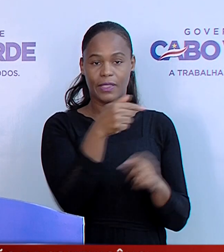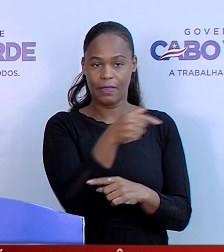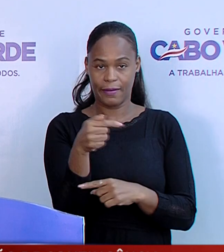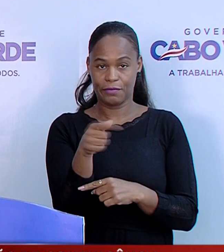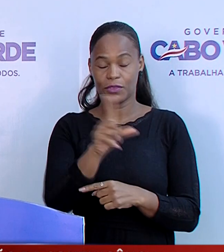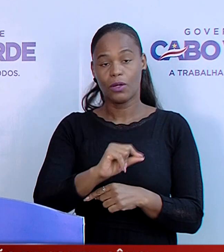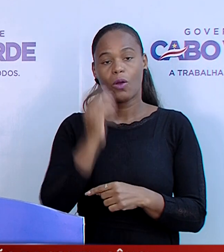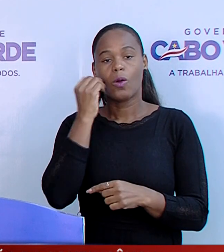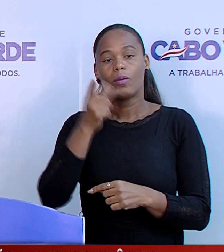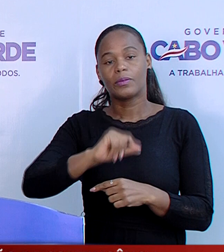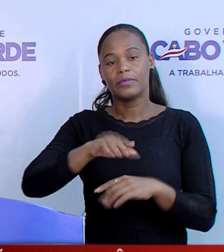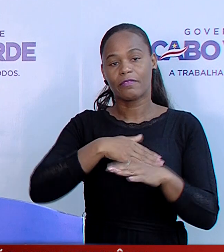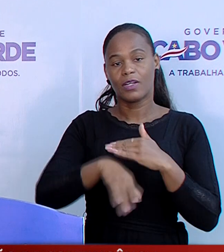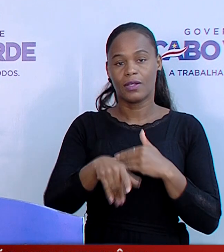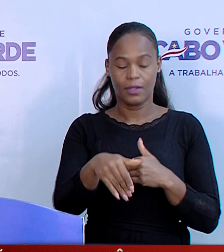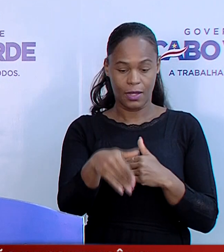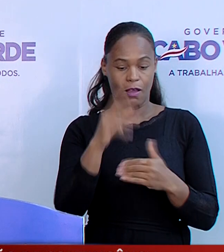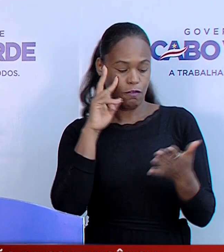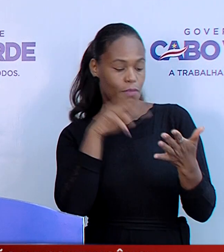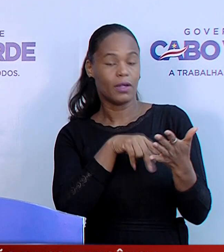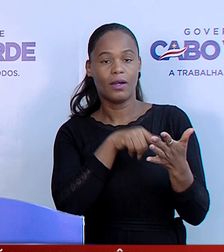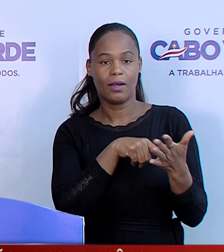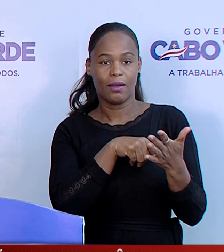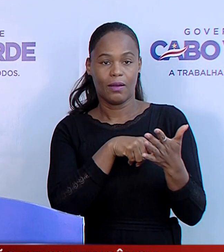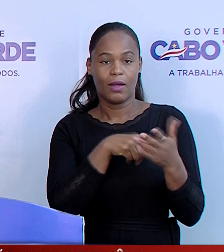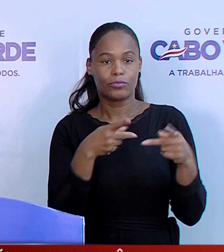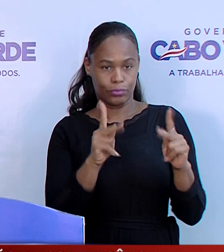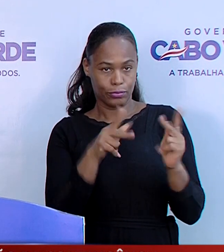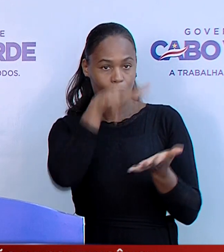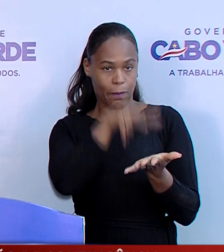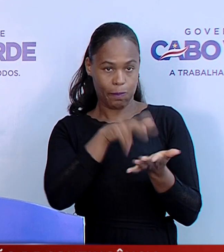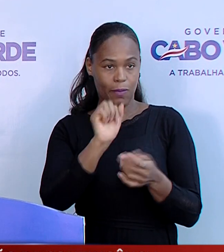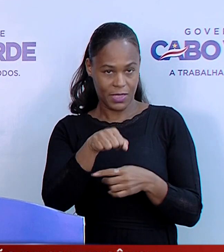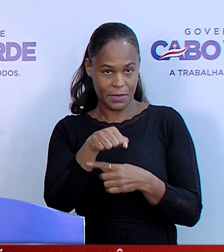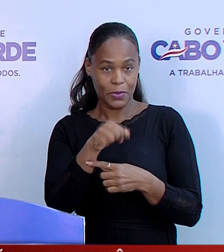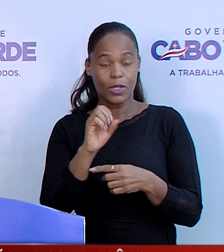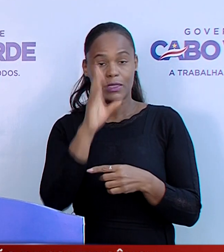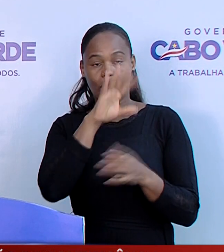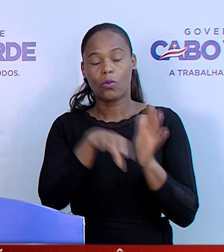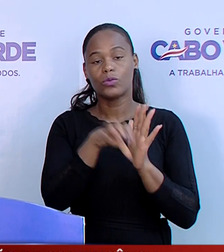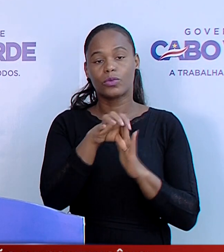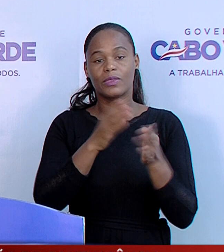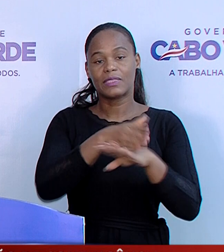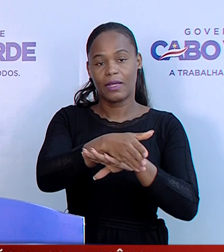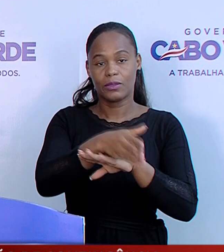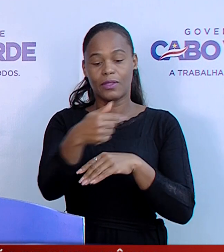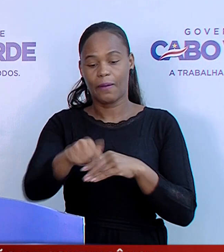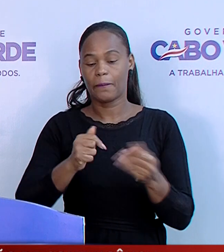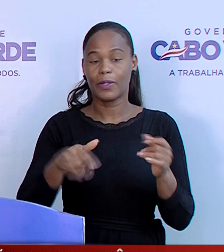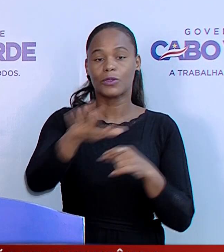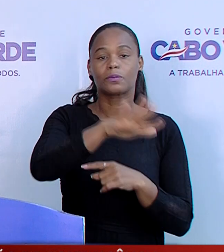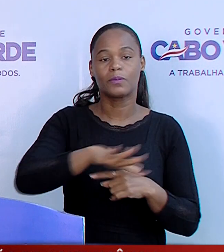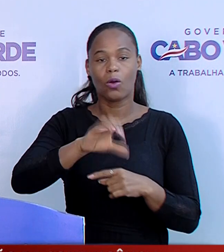bem como proceder à verificação da sua autenticidade, como condição de acesso aos espaços